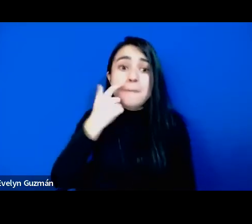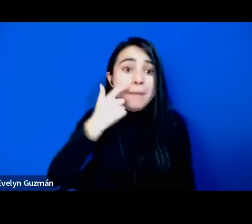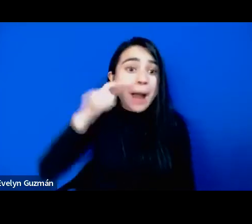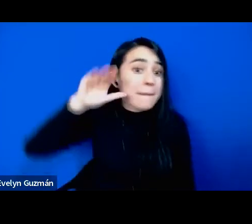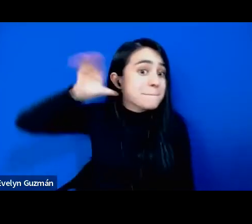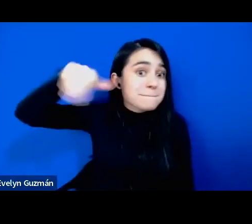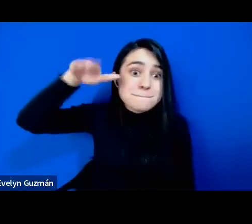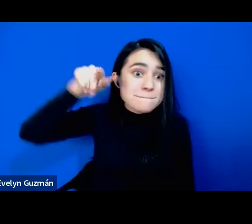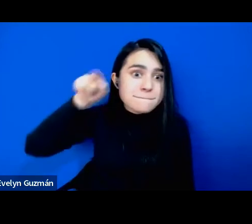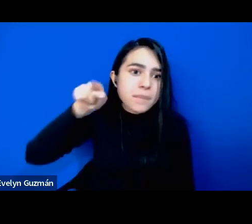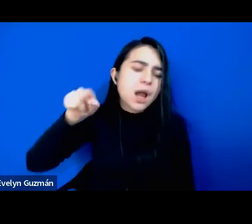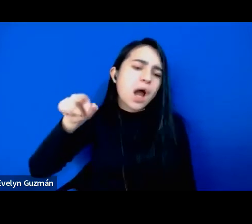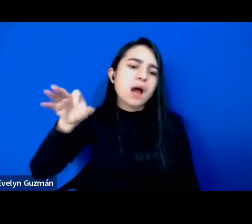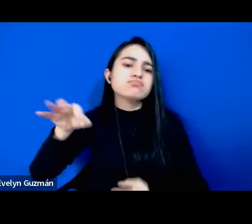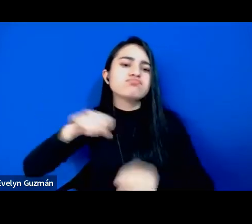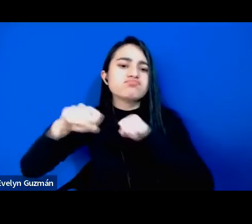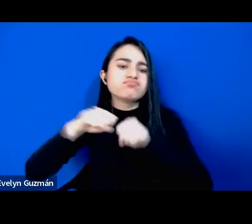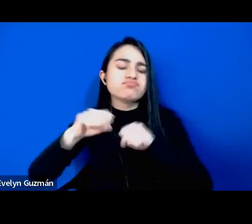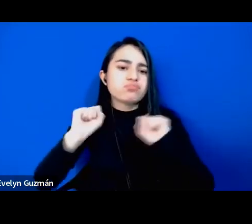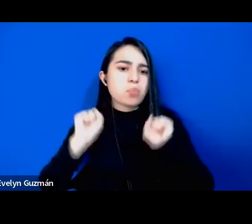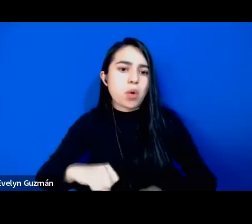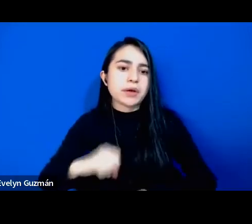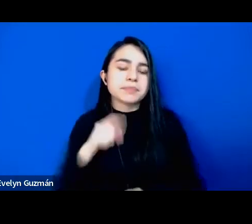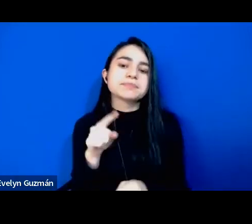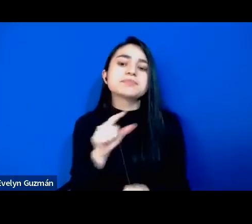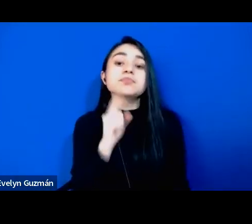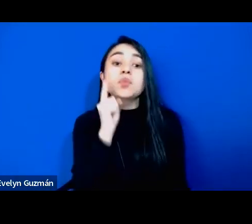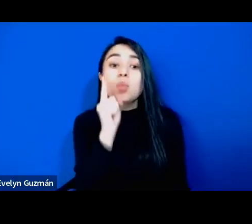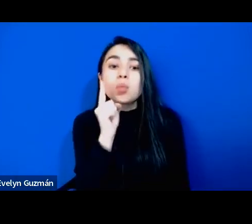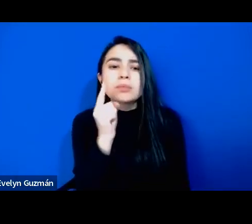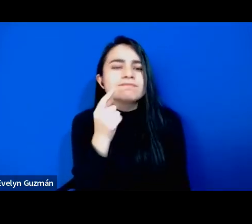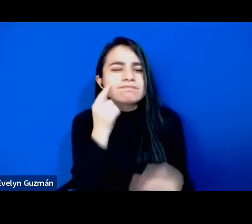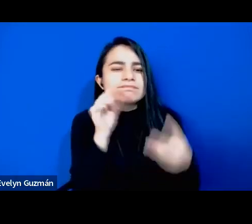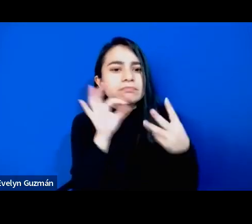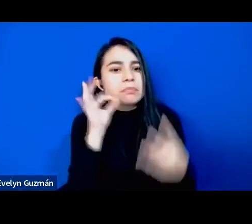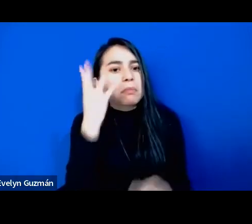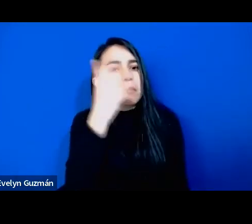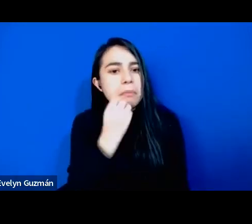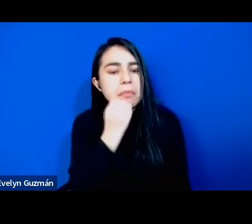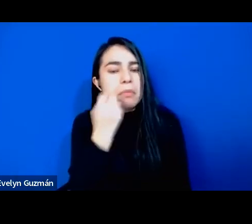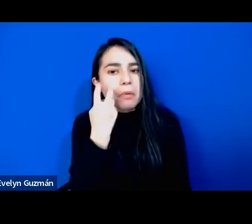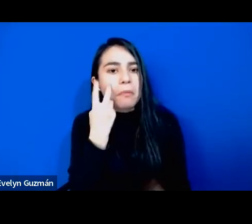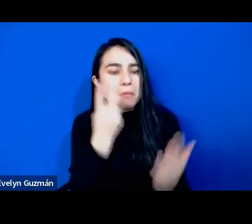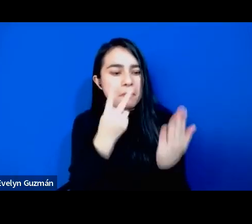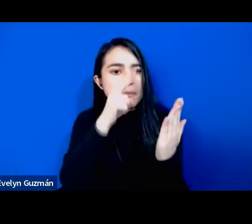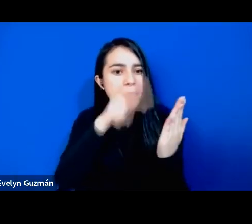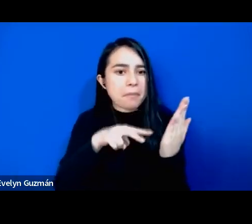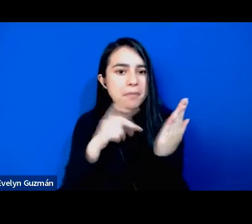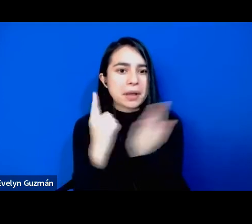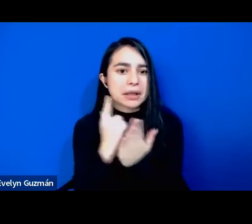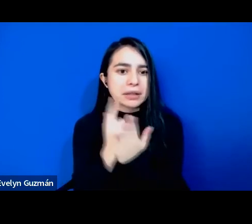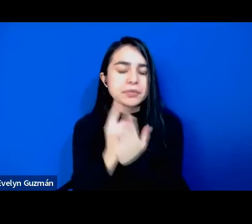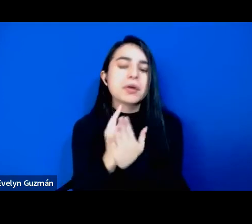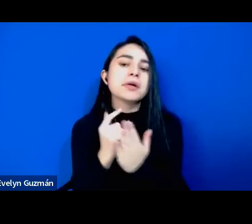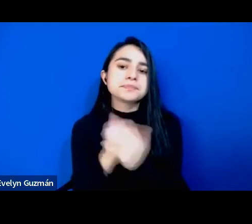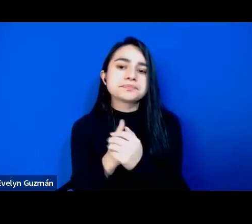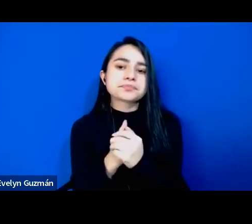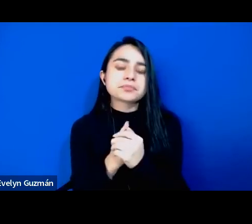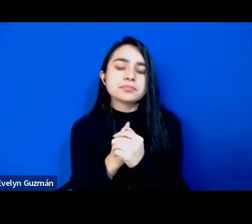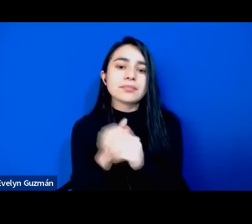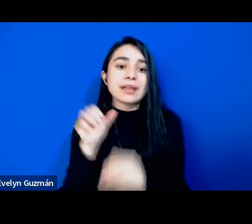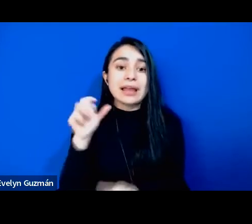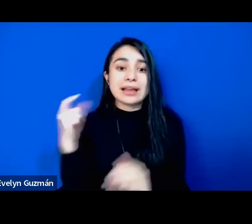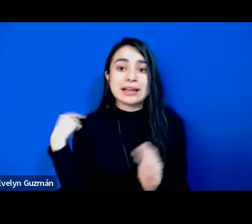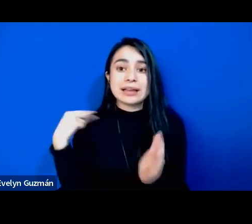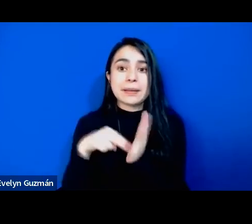otros casos también algo que me pareció muy lindo ver fue la importancia que le pone madre